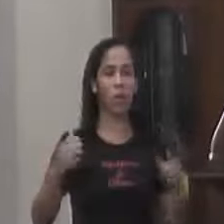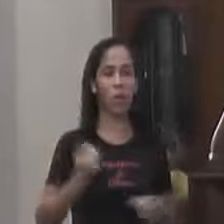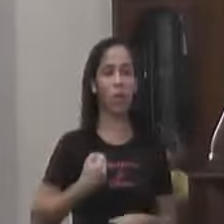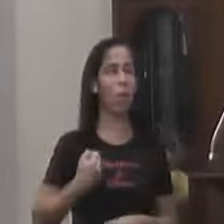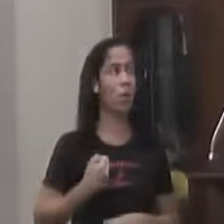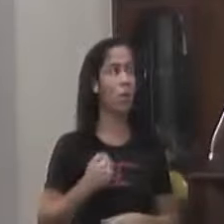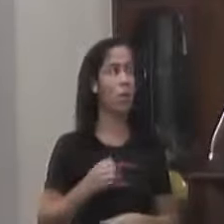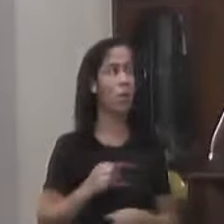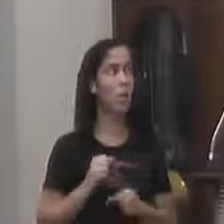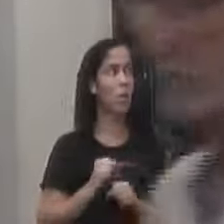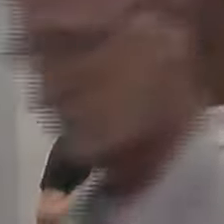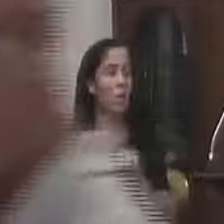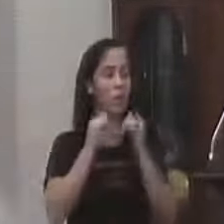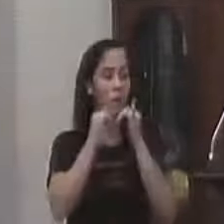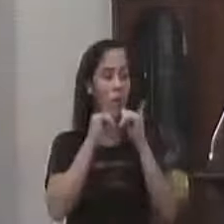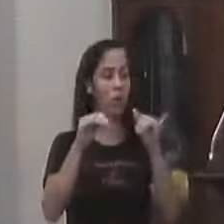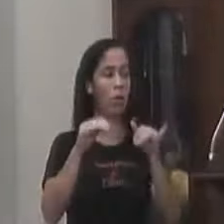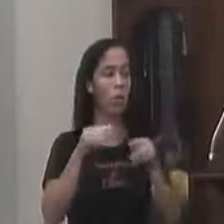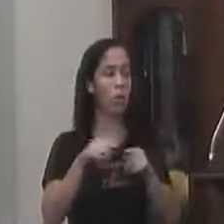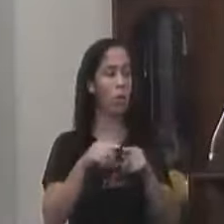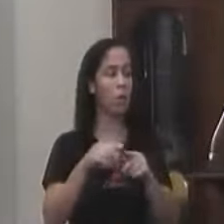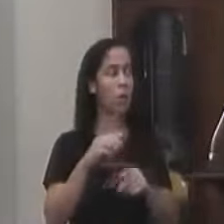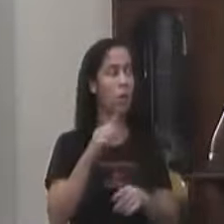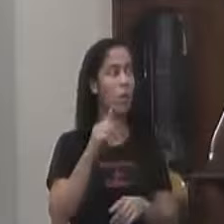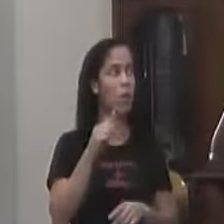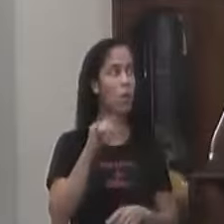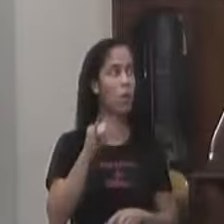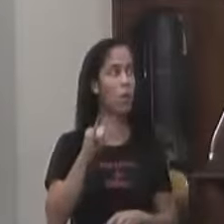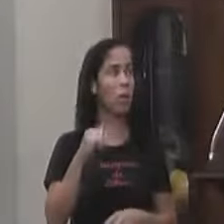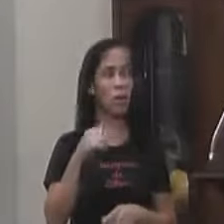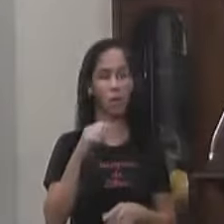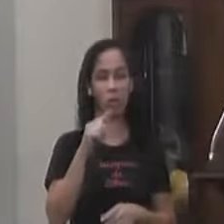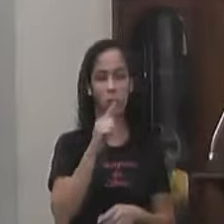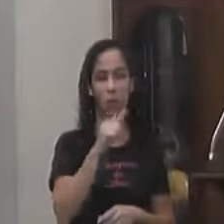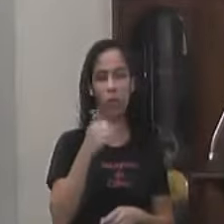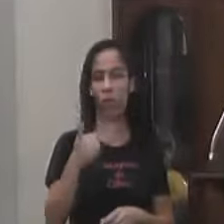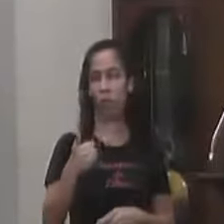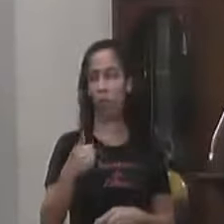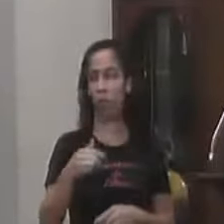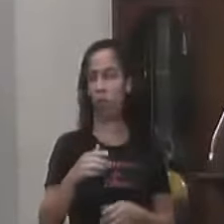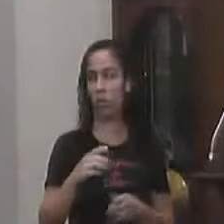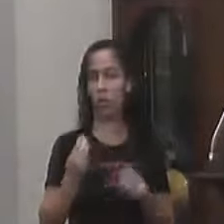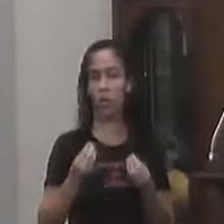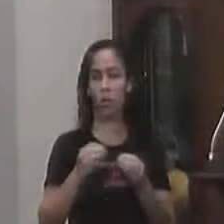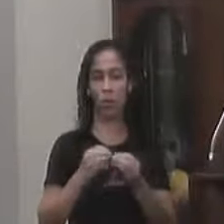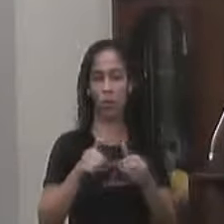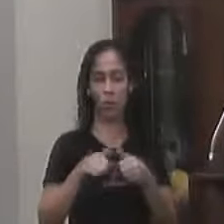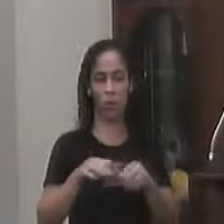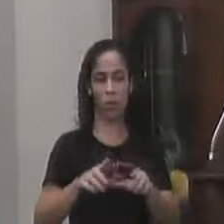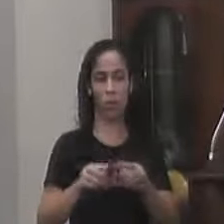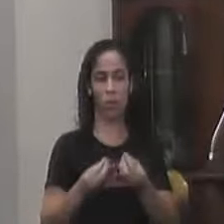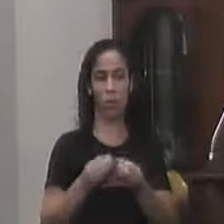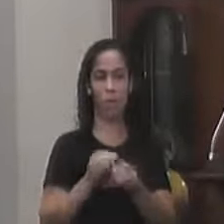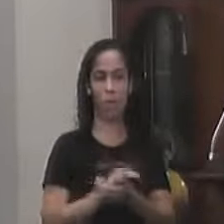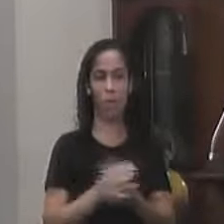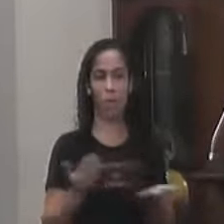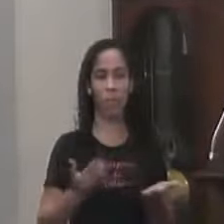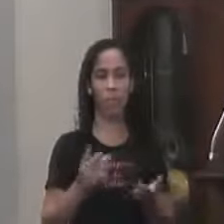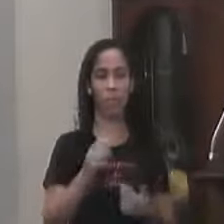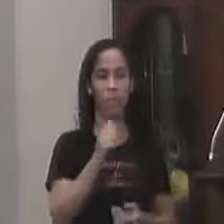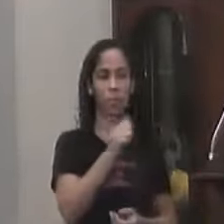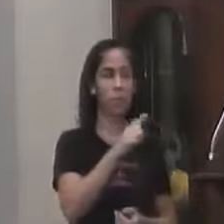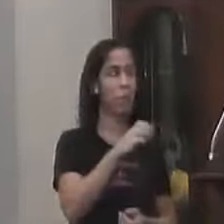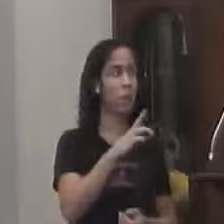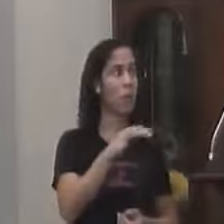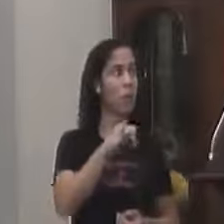Possível De divulgação Da notícia Que saiu no G1 Sobre as Condecorações Da Câmara Hoje na Lerje